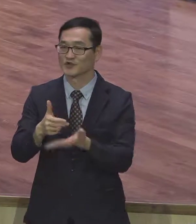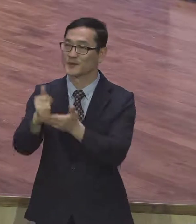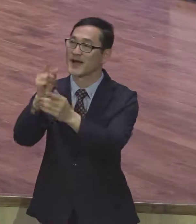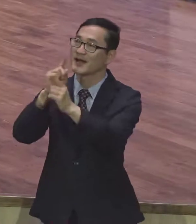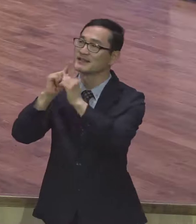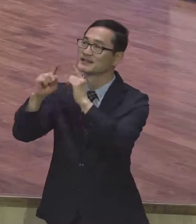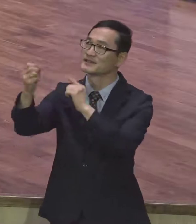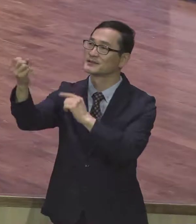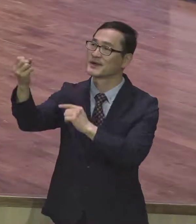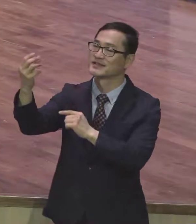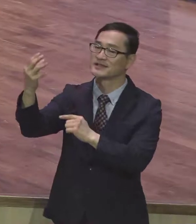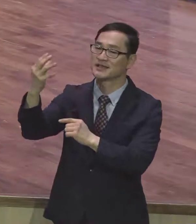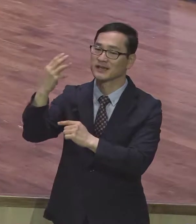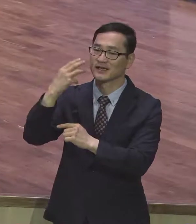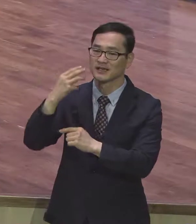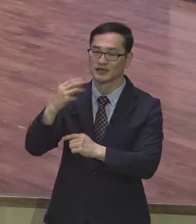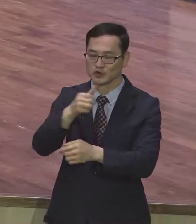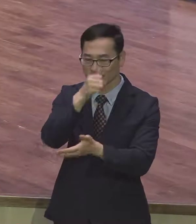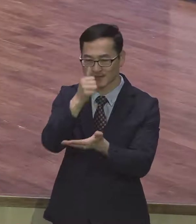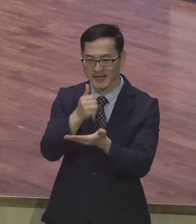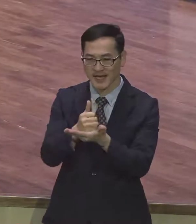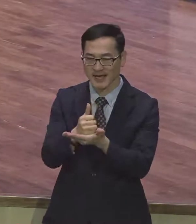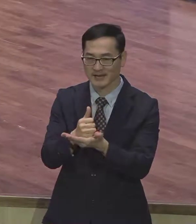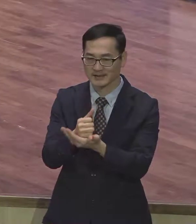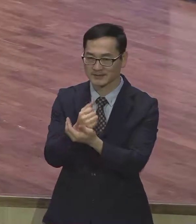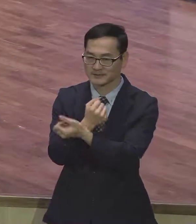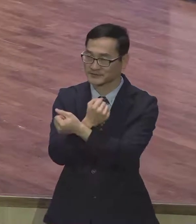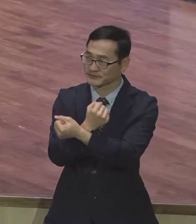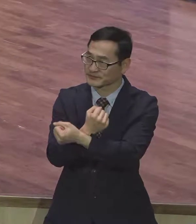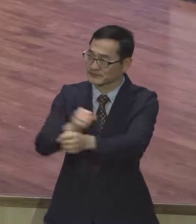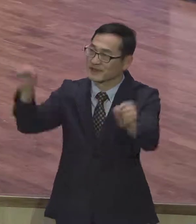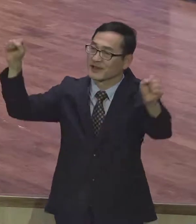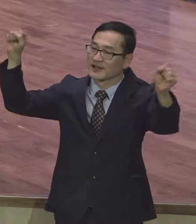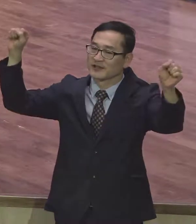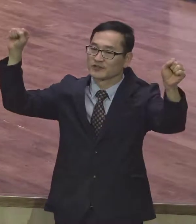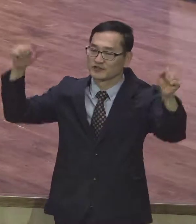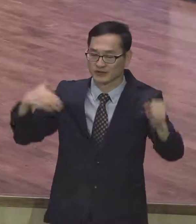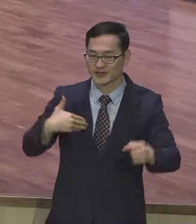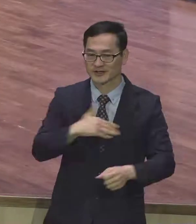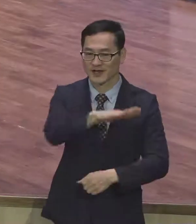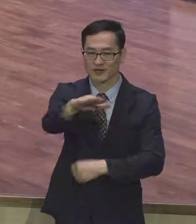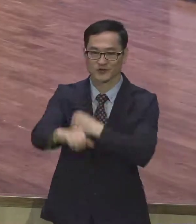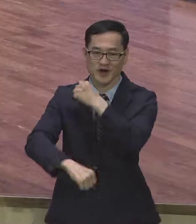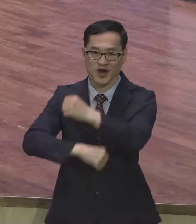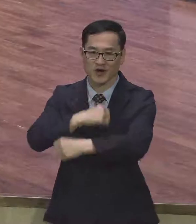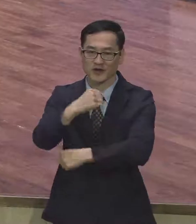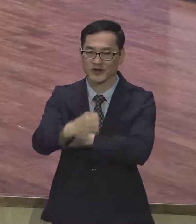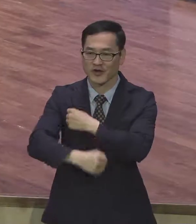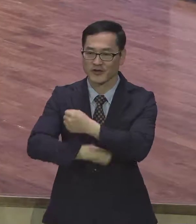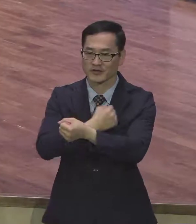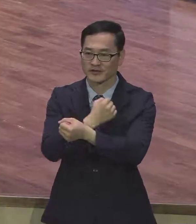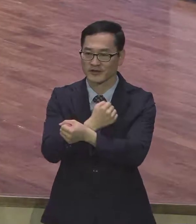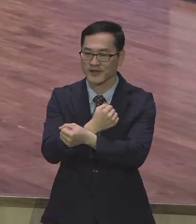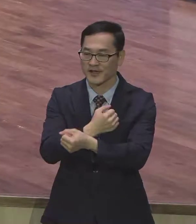말씀하시기를 세상을 끊겼네 우리 자유 얻었네